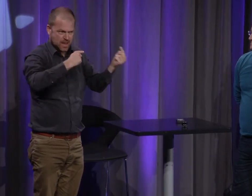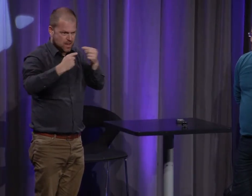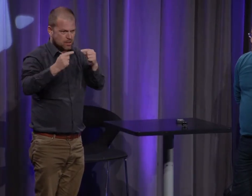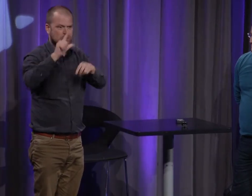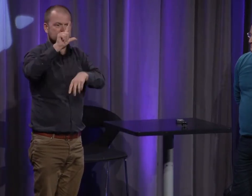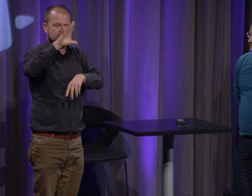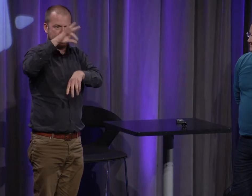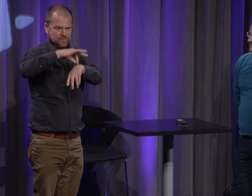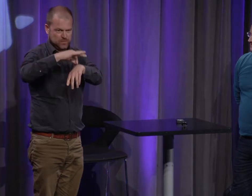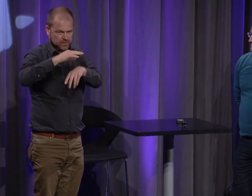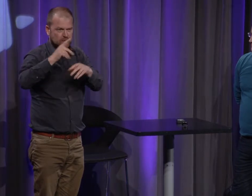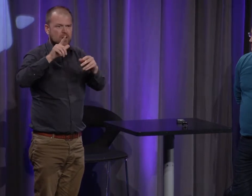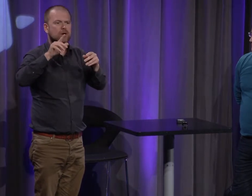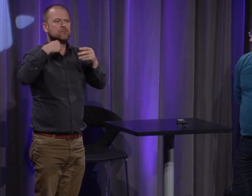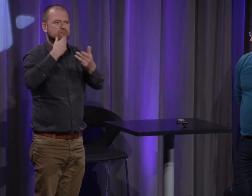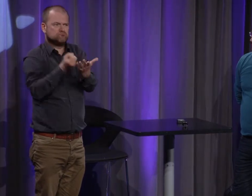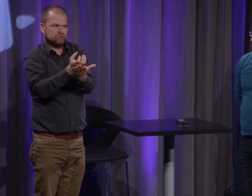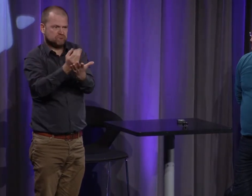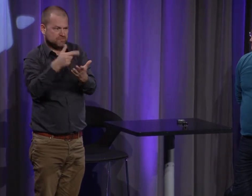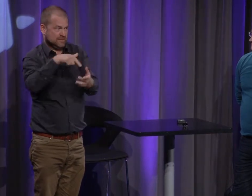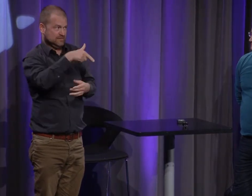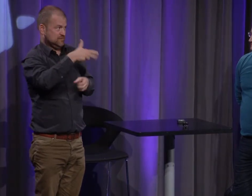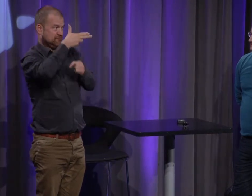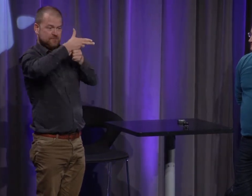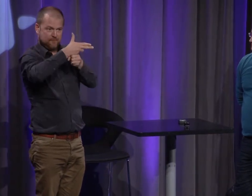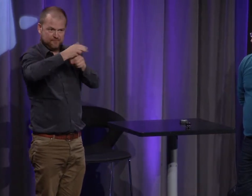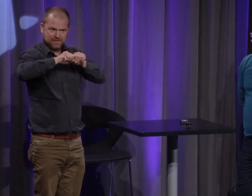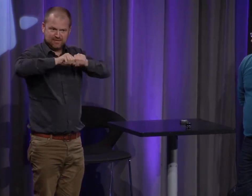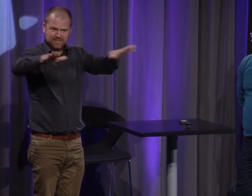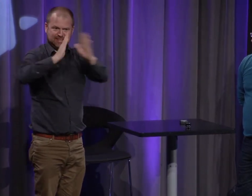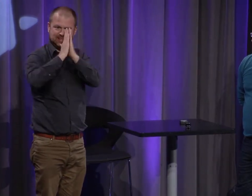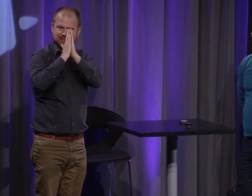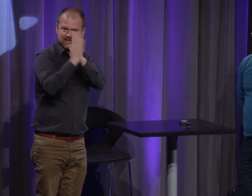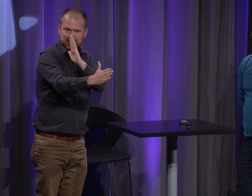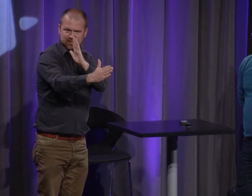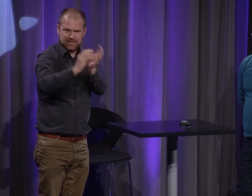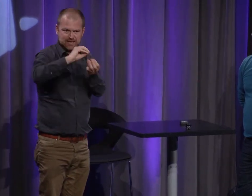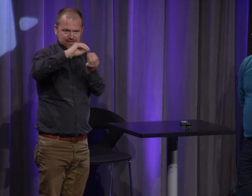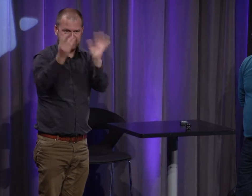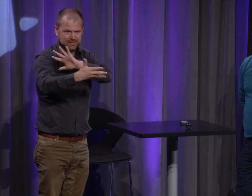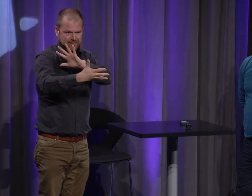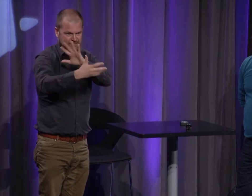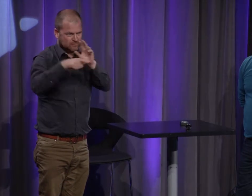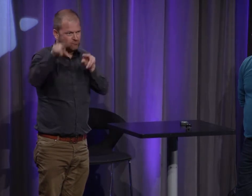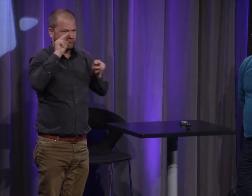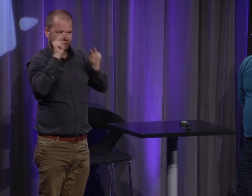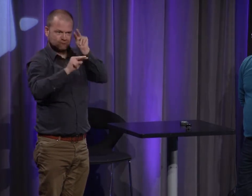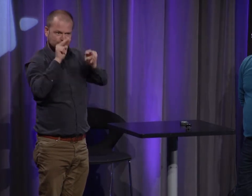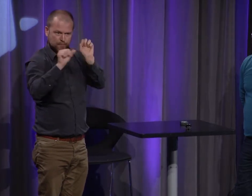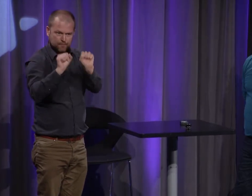est précisément 19h30 on a maintenant 20 minutes de débat je rappelle que la conférence